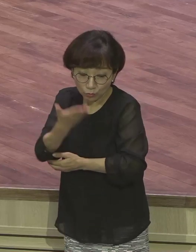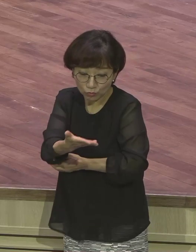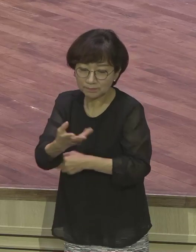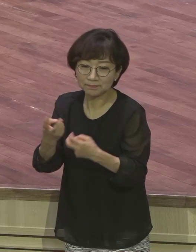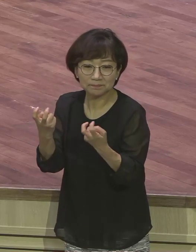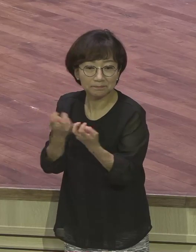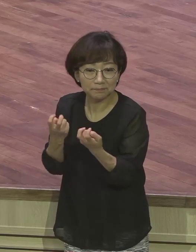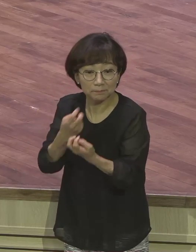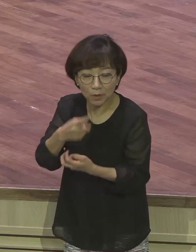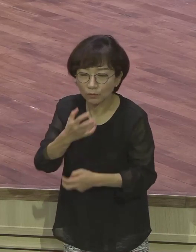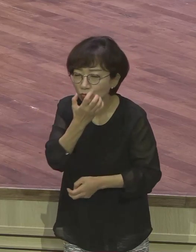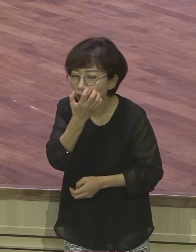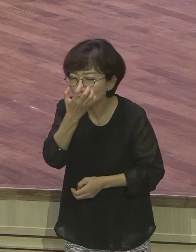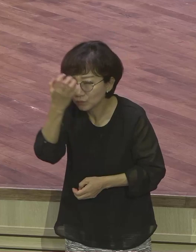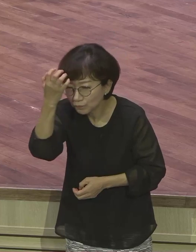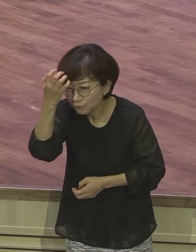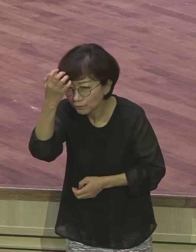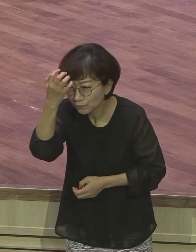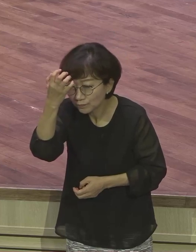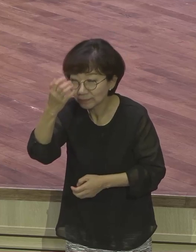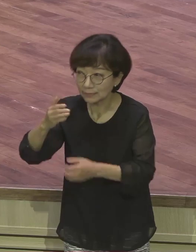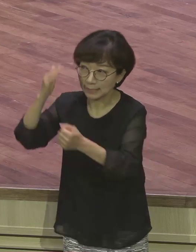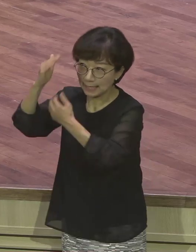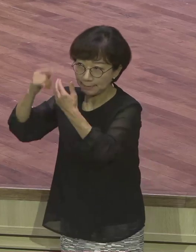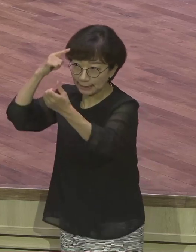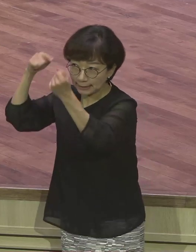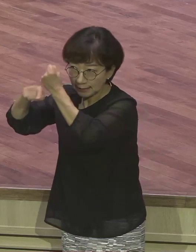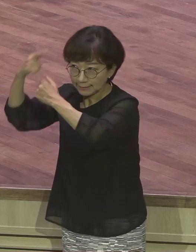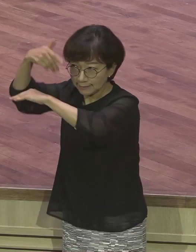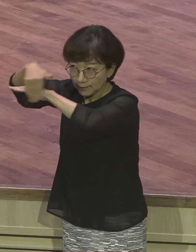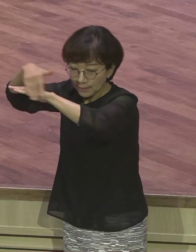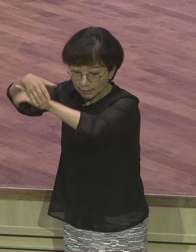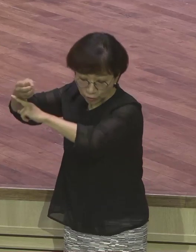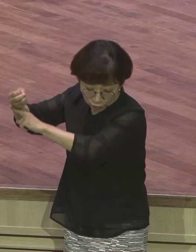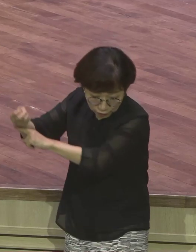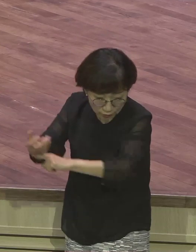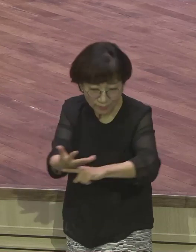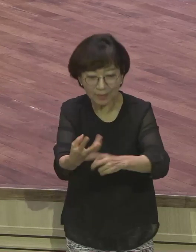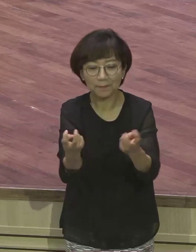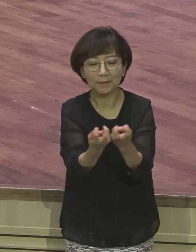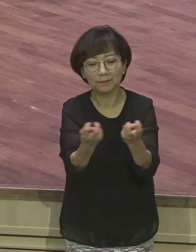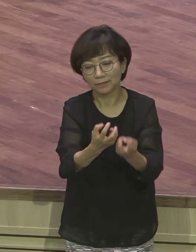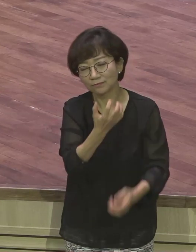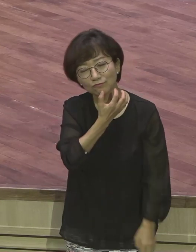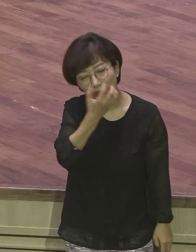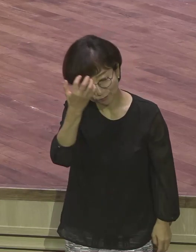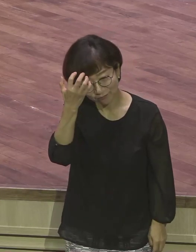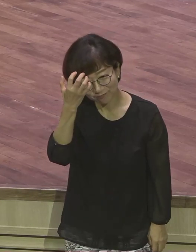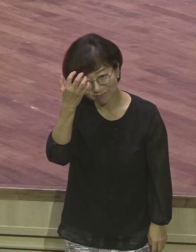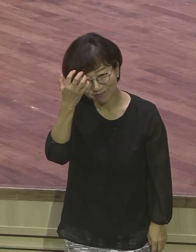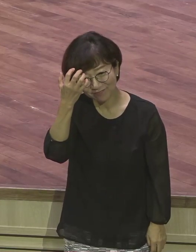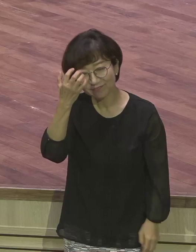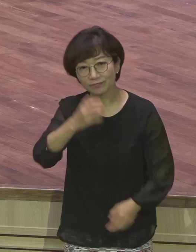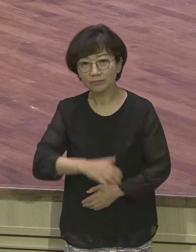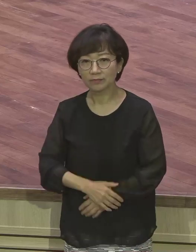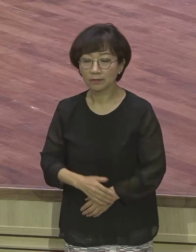교획을 특별하게 그렇게 전달을 하는 그런 방법으로 사용했어요. 그래서 신약에서는 꿈이란 말이 없습니다.